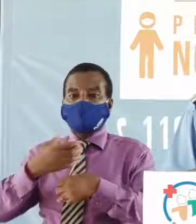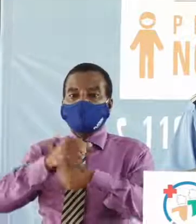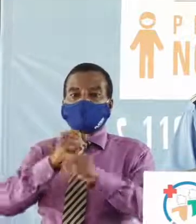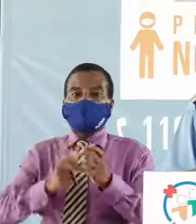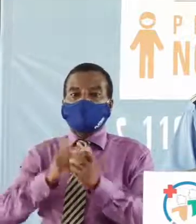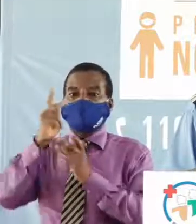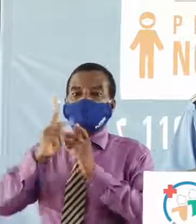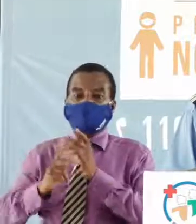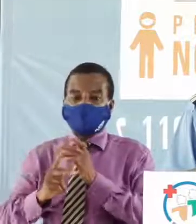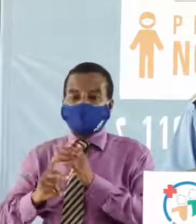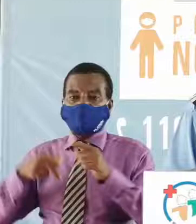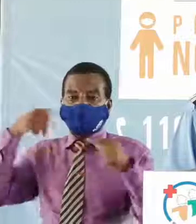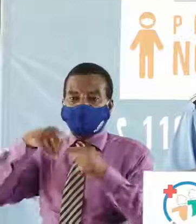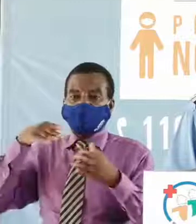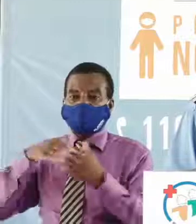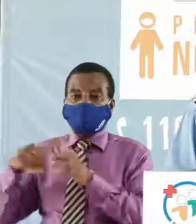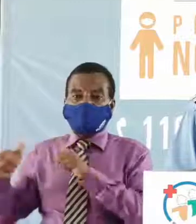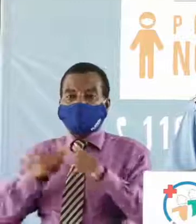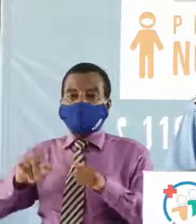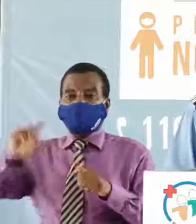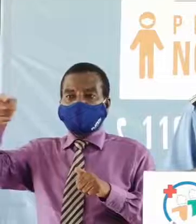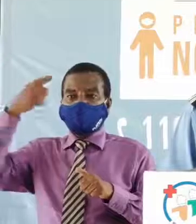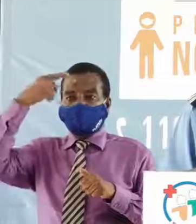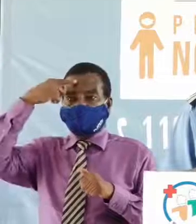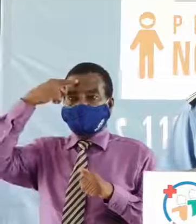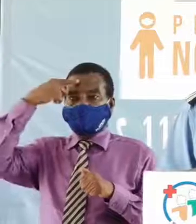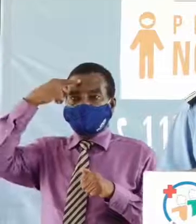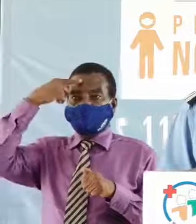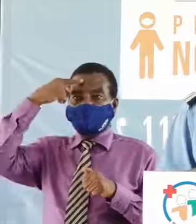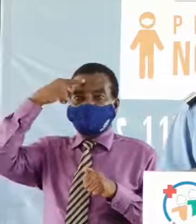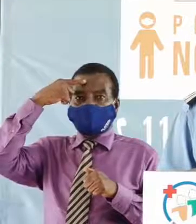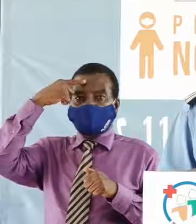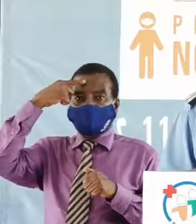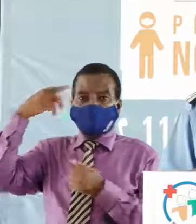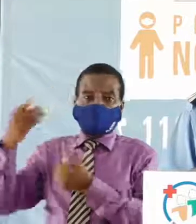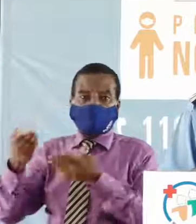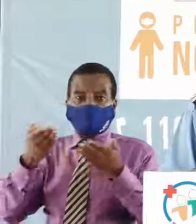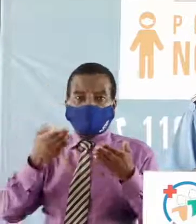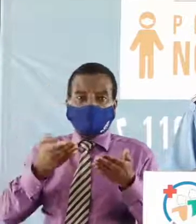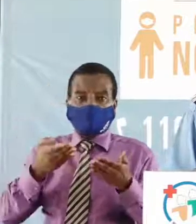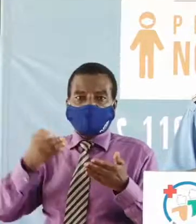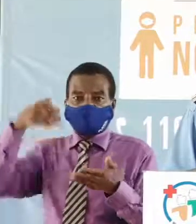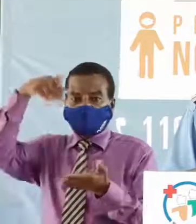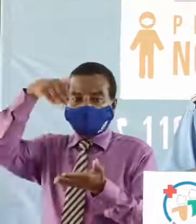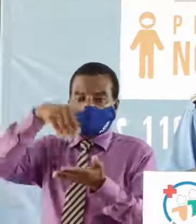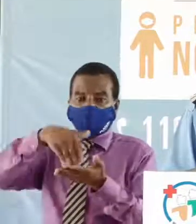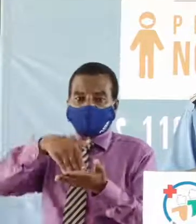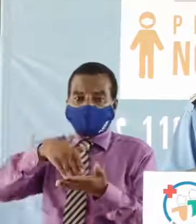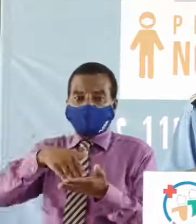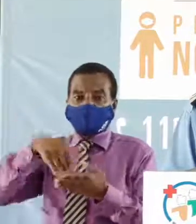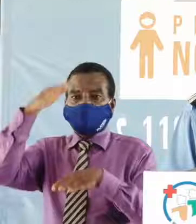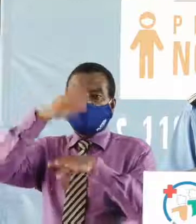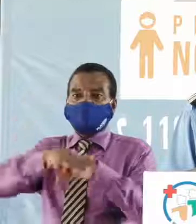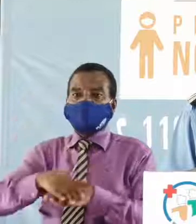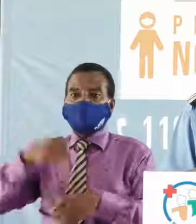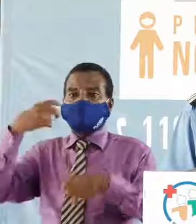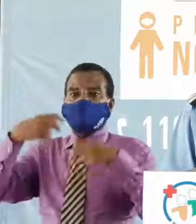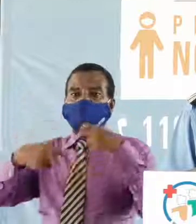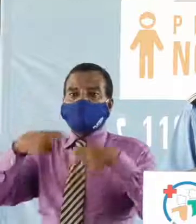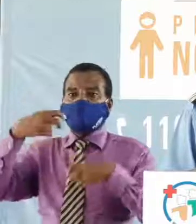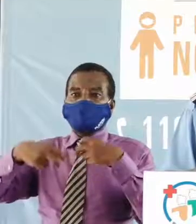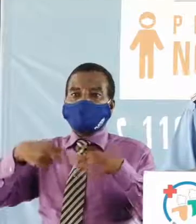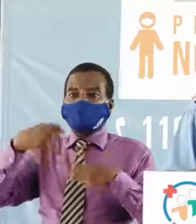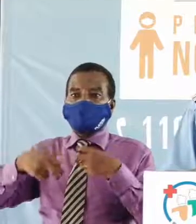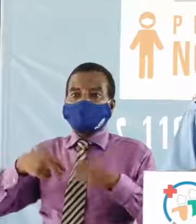du plan de riposte et d'action gouvernementale portent et portent encore sur la question du